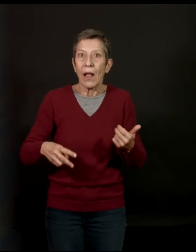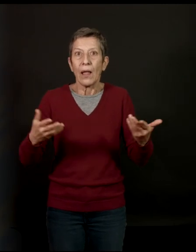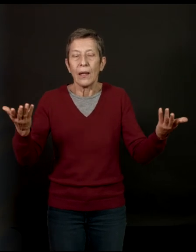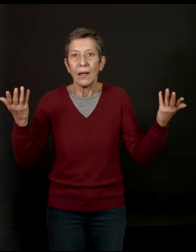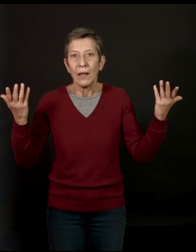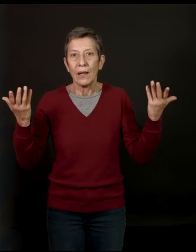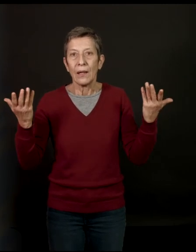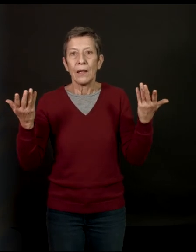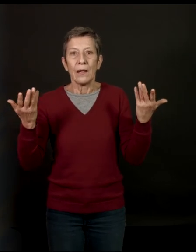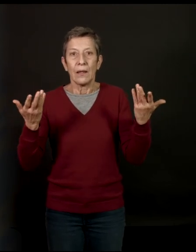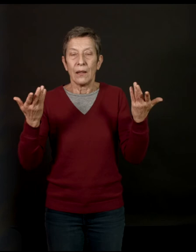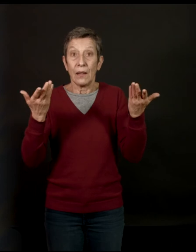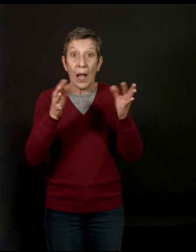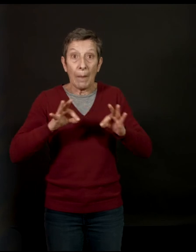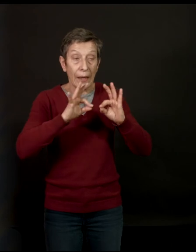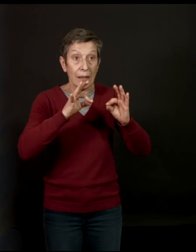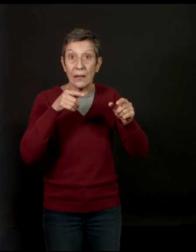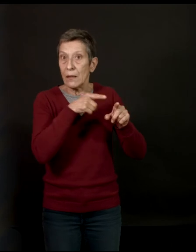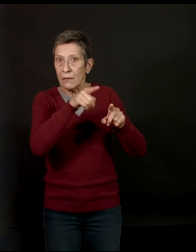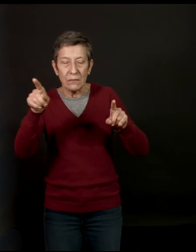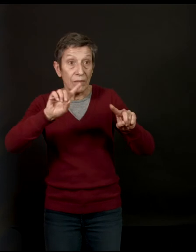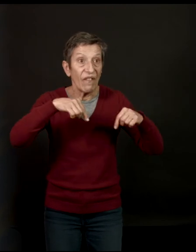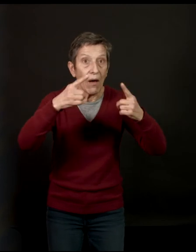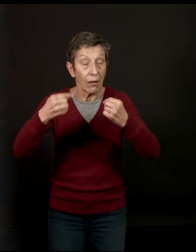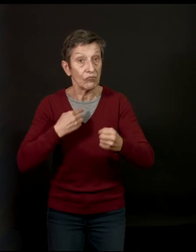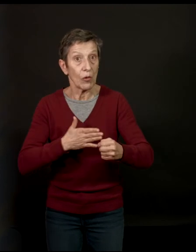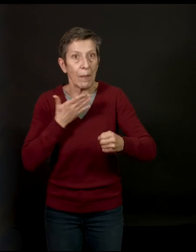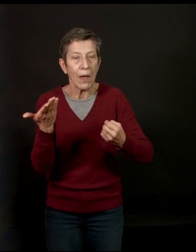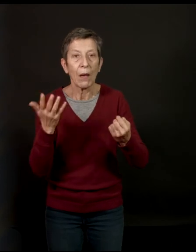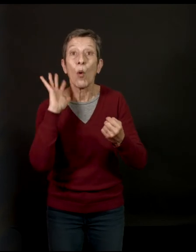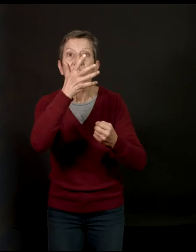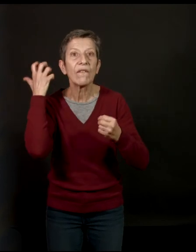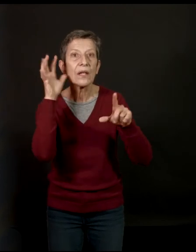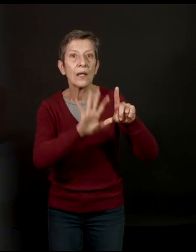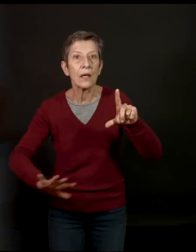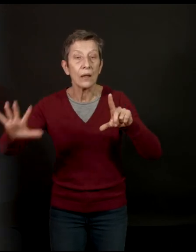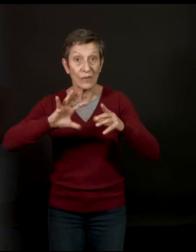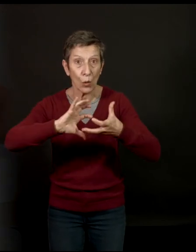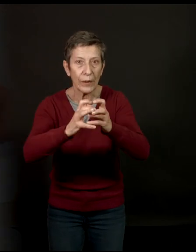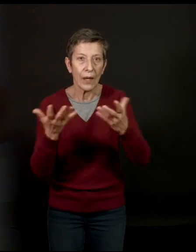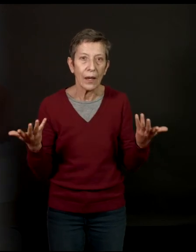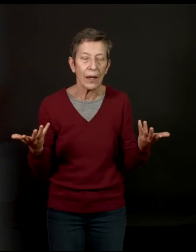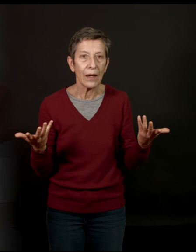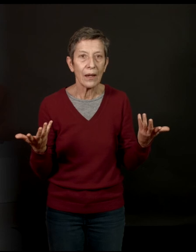vrai que... Aller dans certains de ces pays, moi, j'aimerais y aller. L'Afrique, par exemple, c compliqué d'y aller.